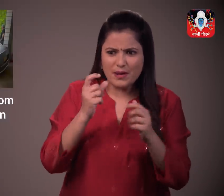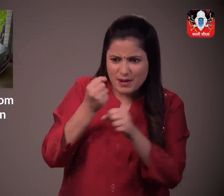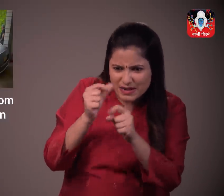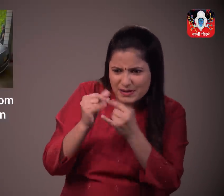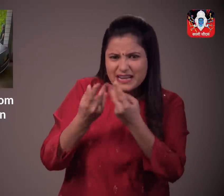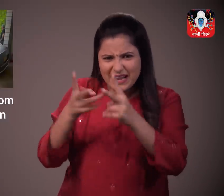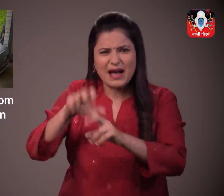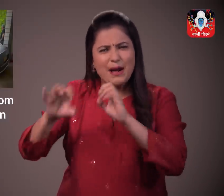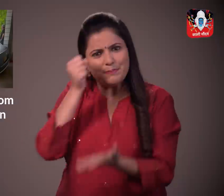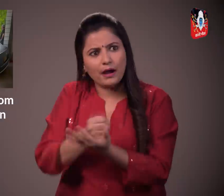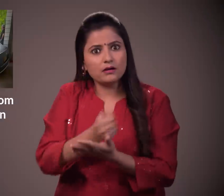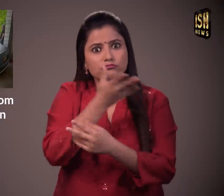पर विश्वास नहीं कर पा रहे थे